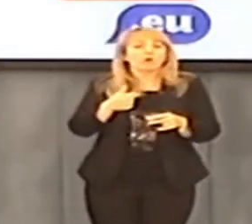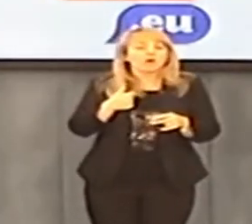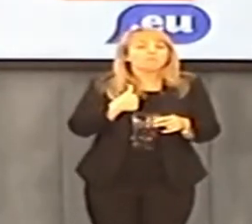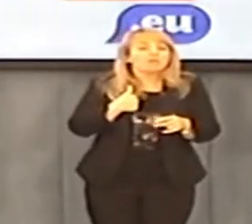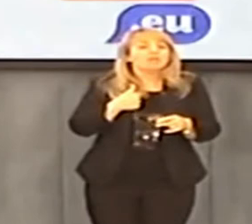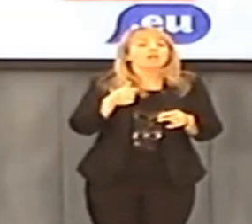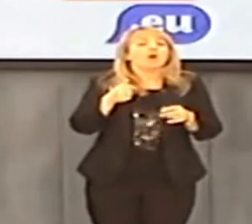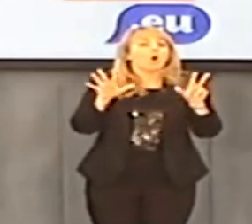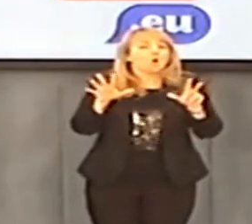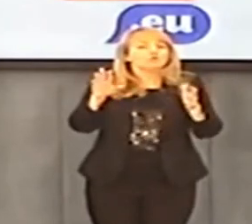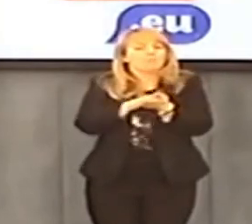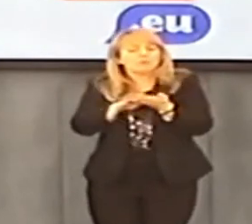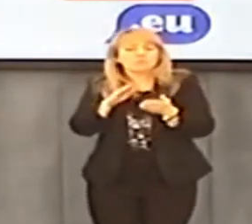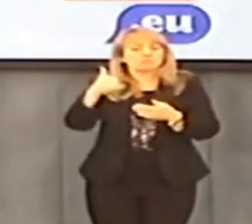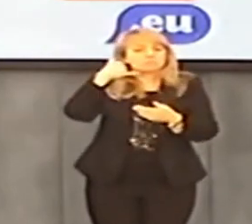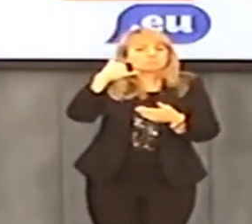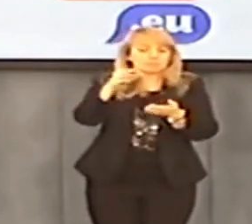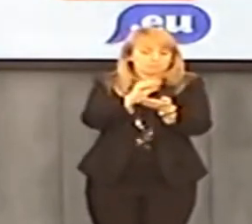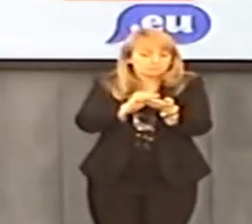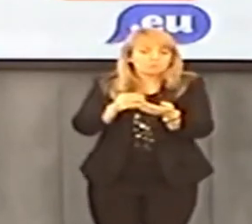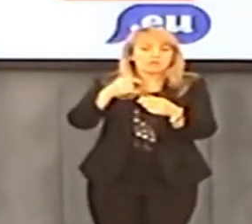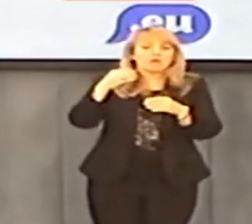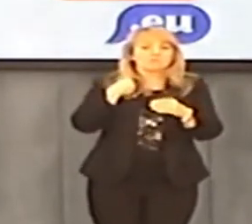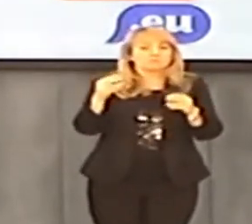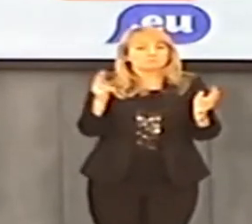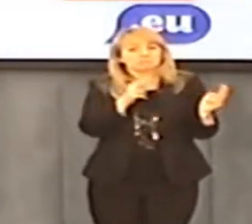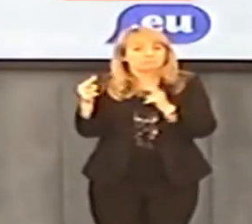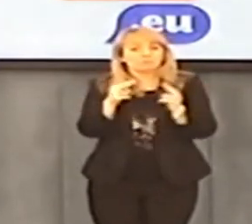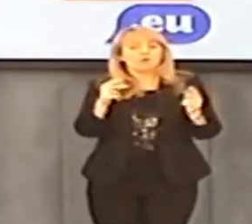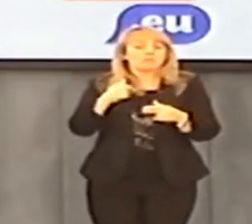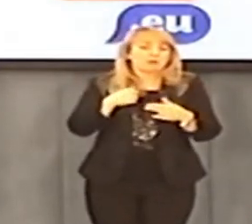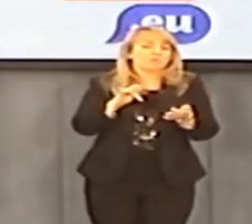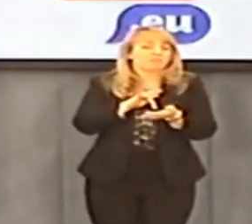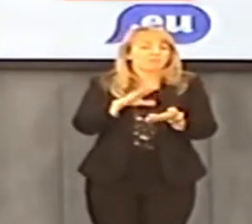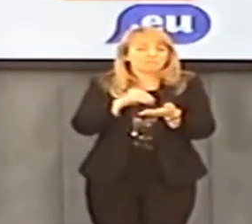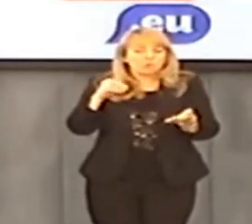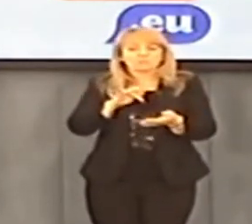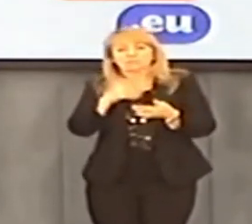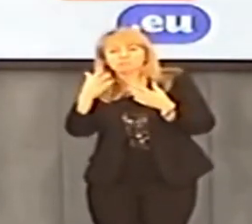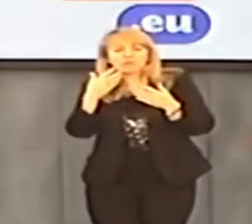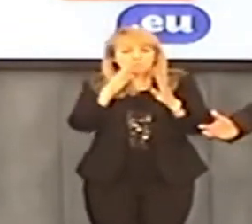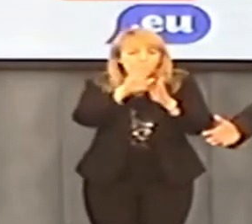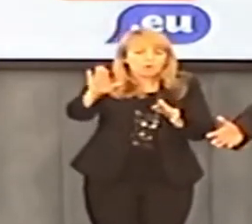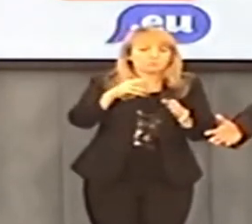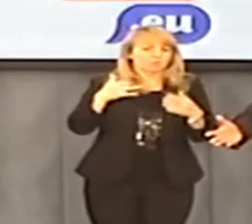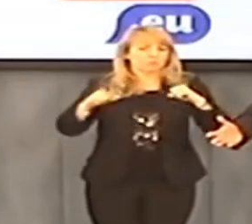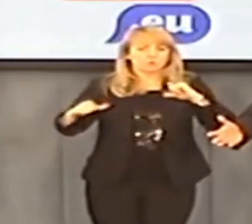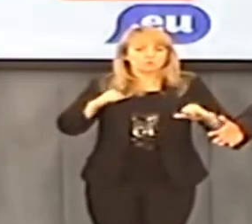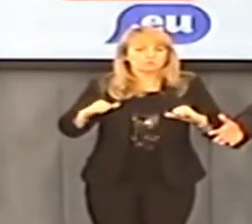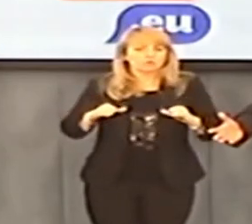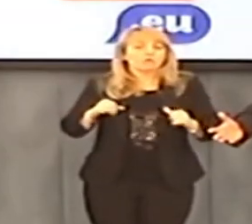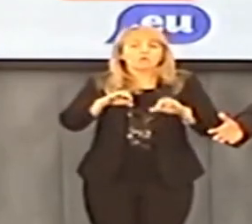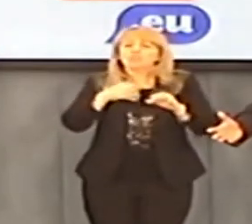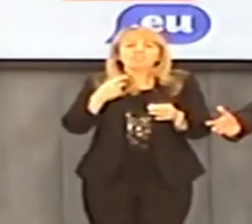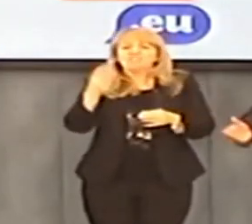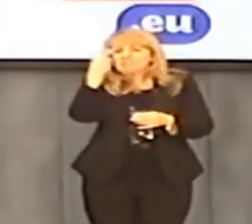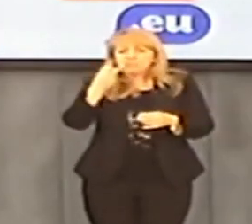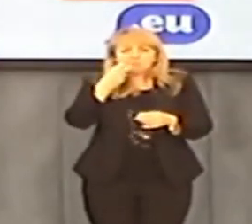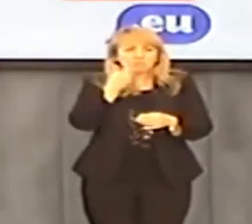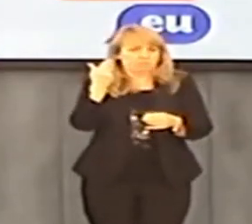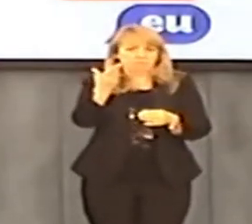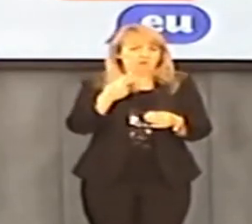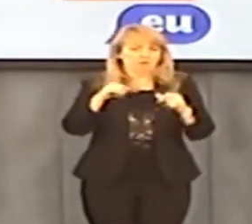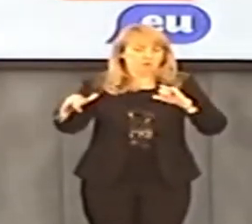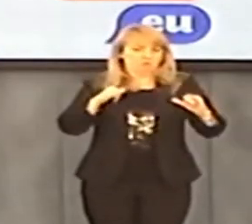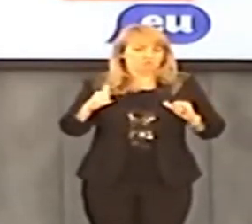sprawę, pisze pisma, koresponduje z komisarzem europejskim, wyciąga wnioski, przedstawia to rządowi do realizacji. Pies z kulową nogą się tym